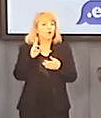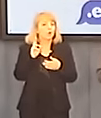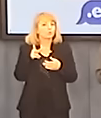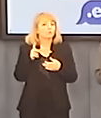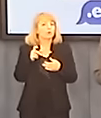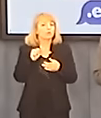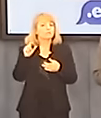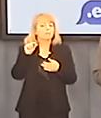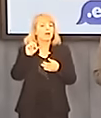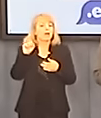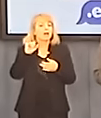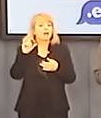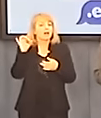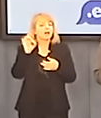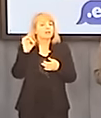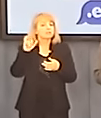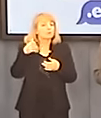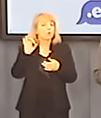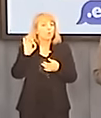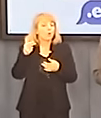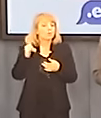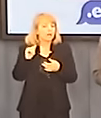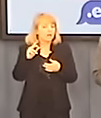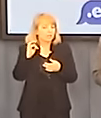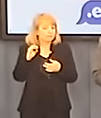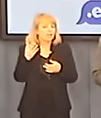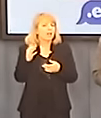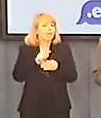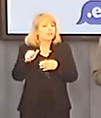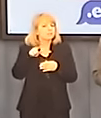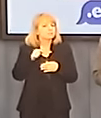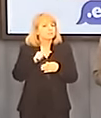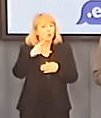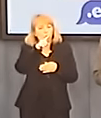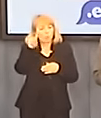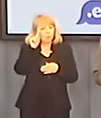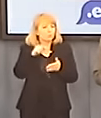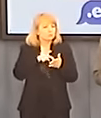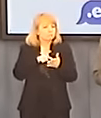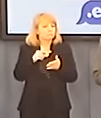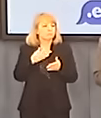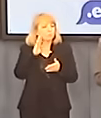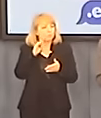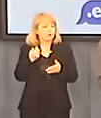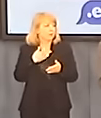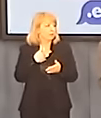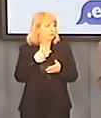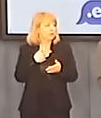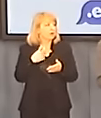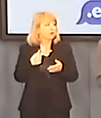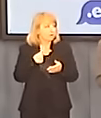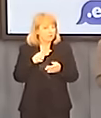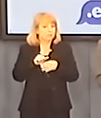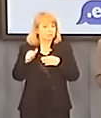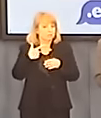rzeczywistości może być takich prosumentów w Polsce? Na dzisiaj jest ich 28, z czego ja, to są dwa podmioty, bo jako